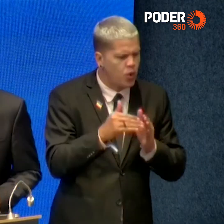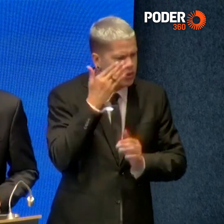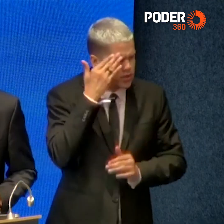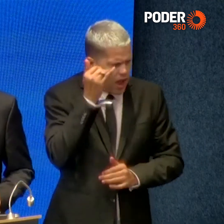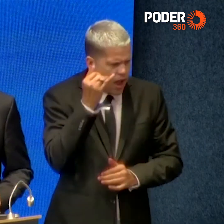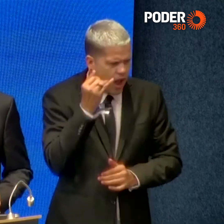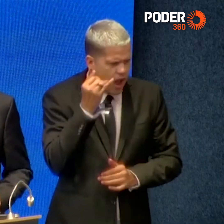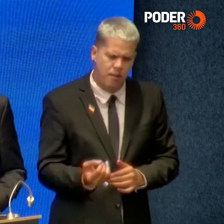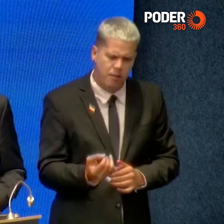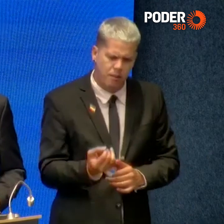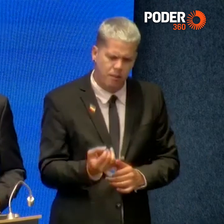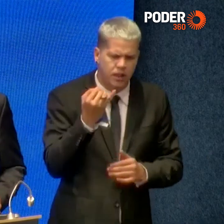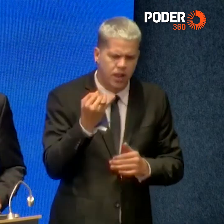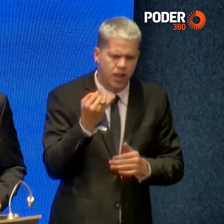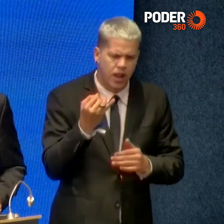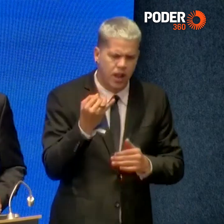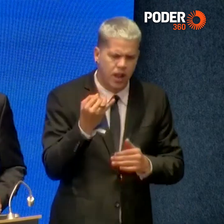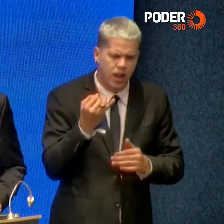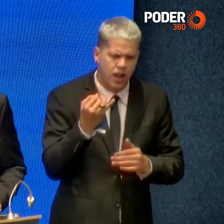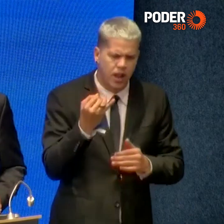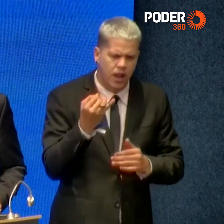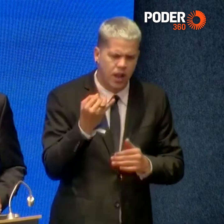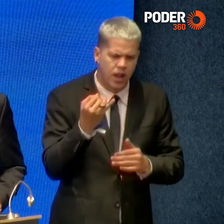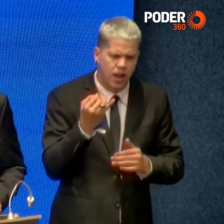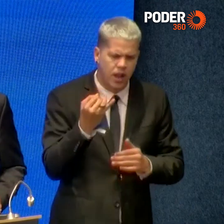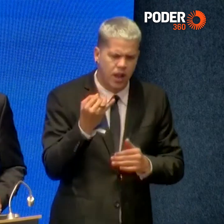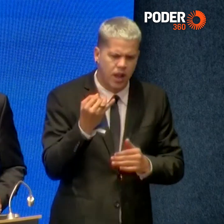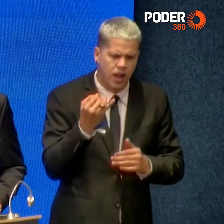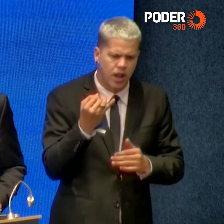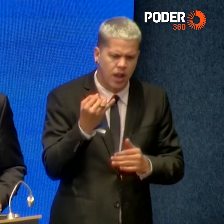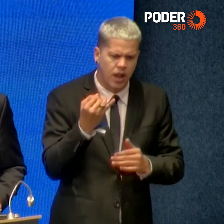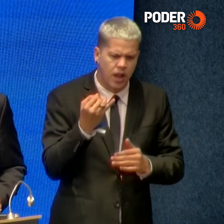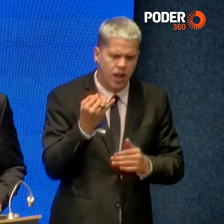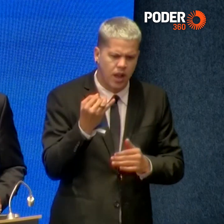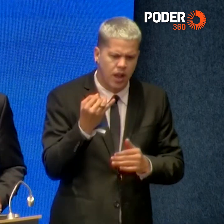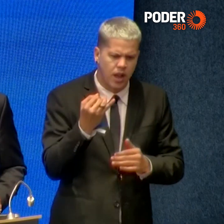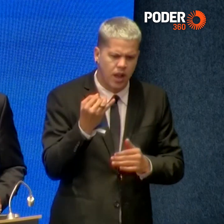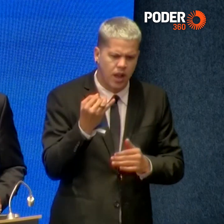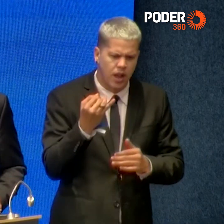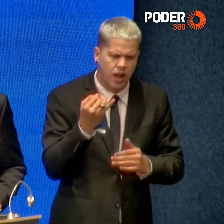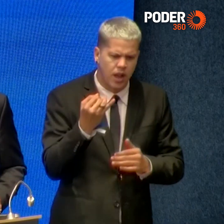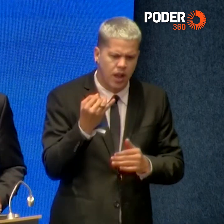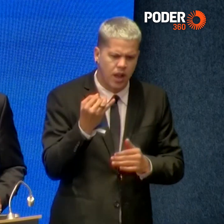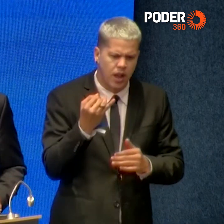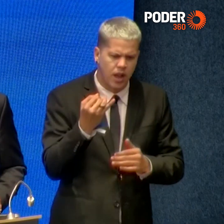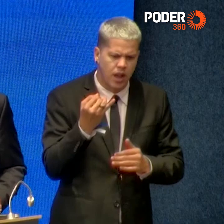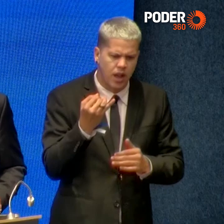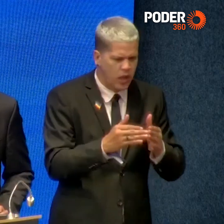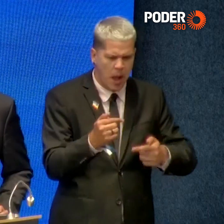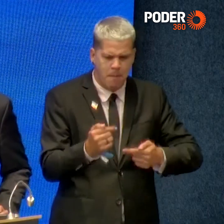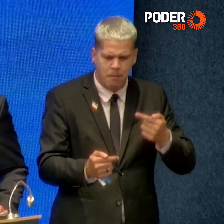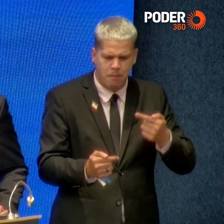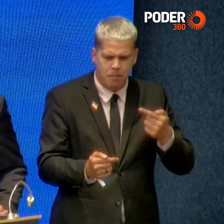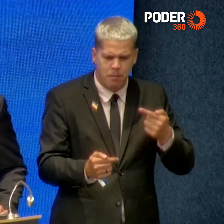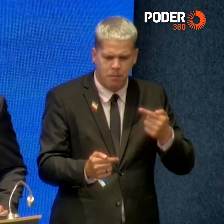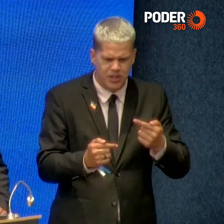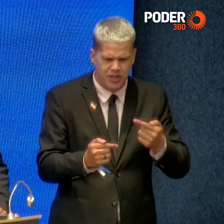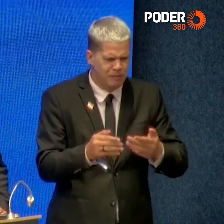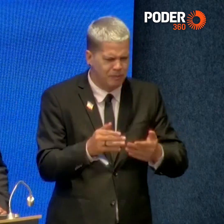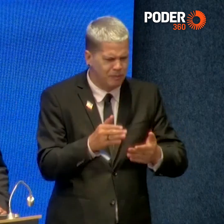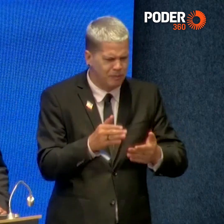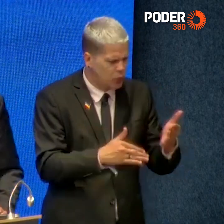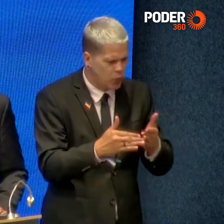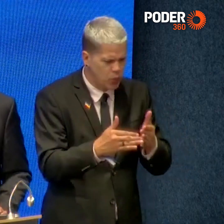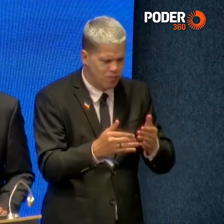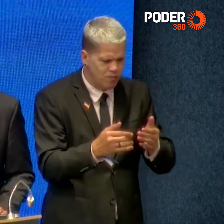imprescindível do Congresso Nacional, onde se aprova todas as políticas públicas, programas e projetos do